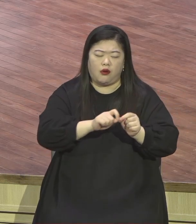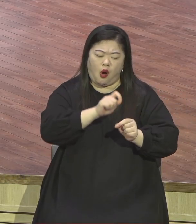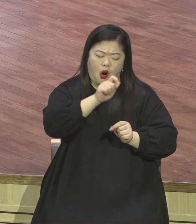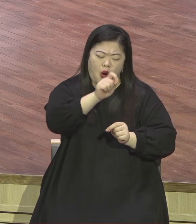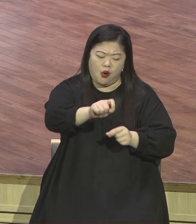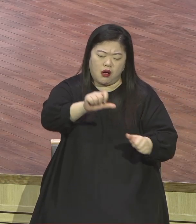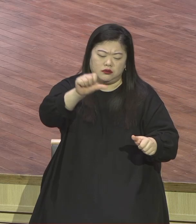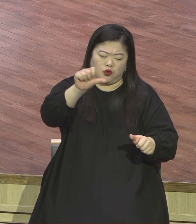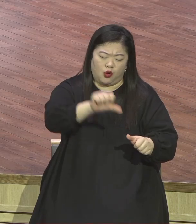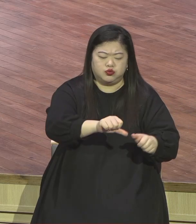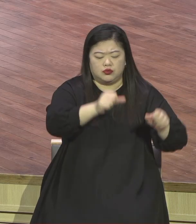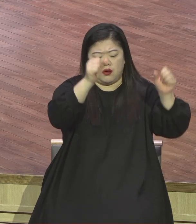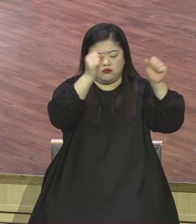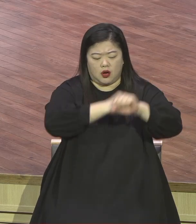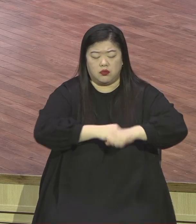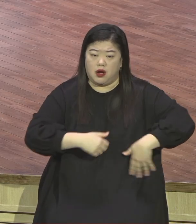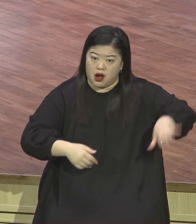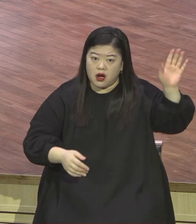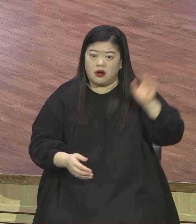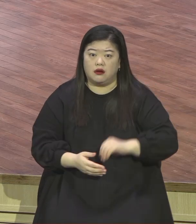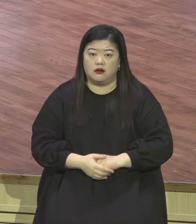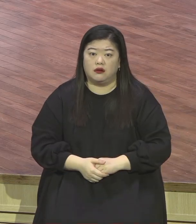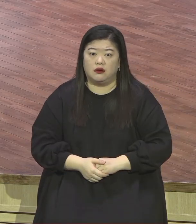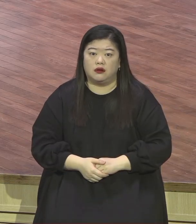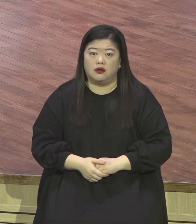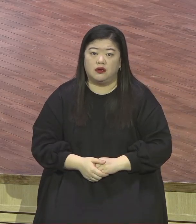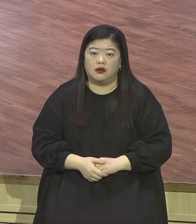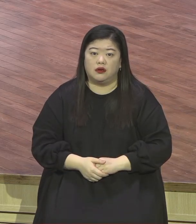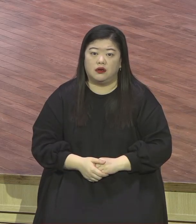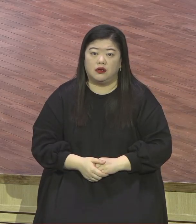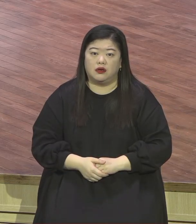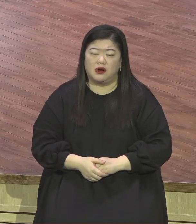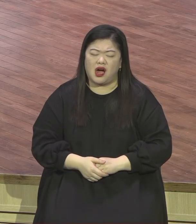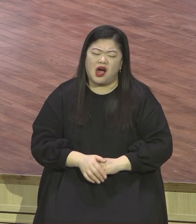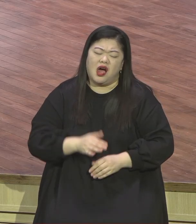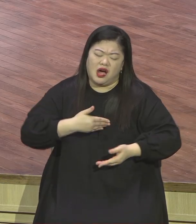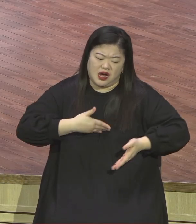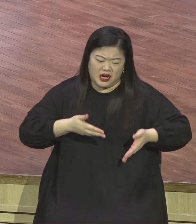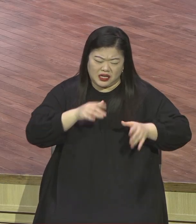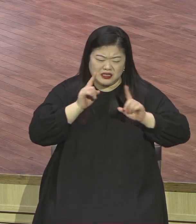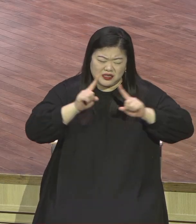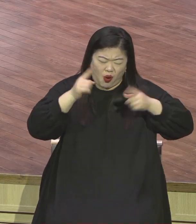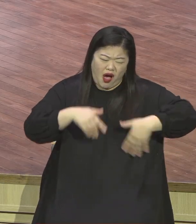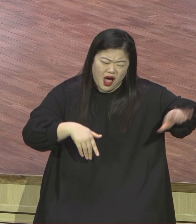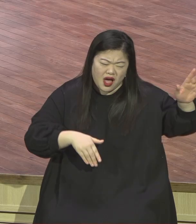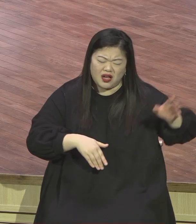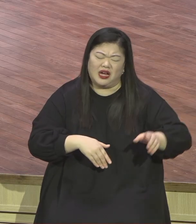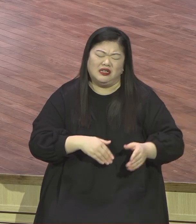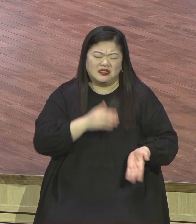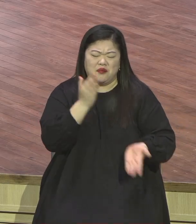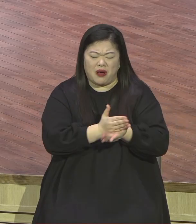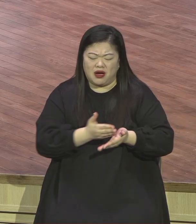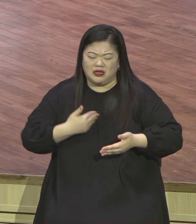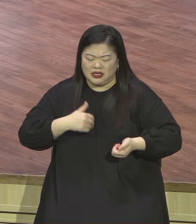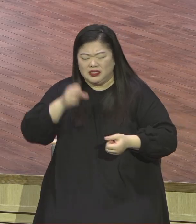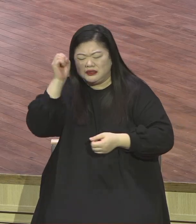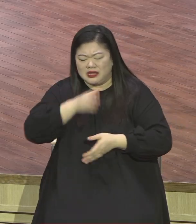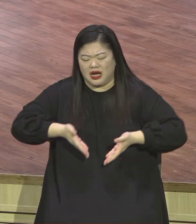태어나지 않을 것이 좋을 만큼 영원한 저주 그 길로 가게 되었습니다 하나님께서는 이런